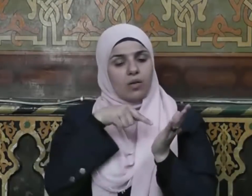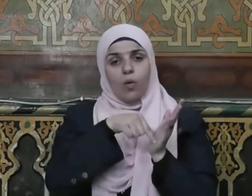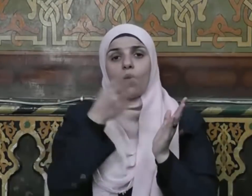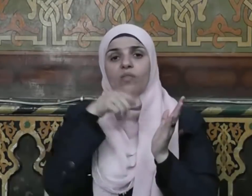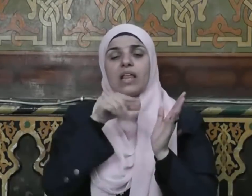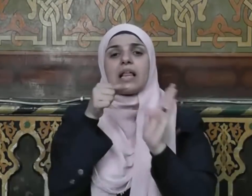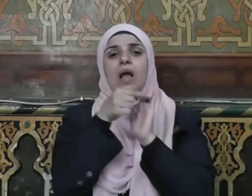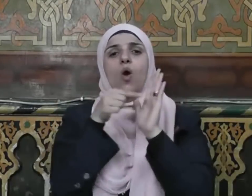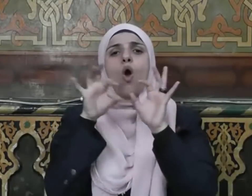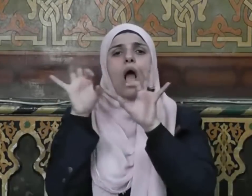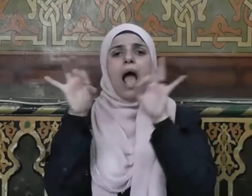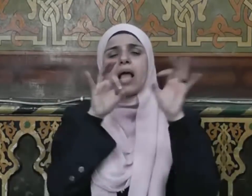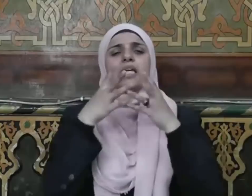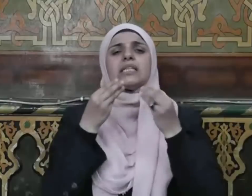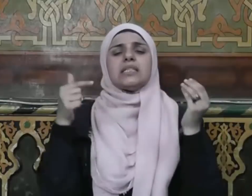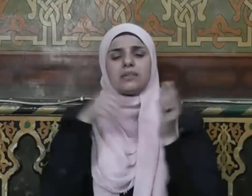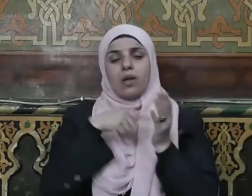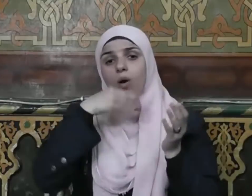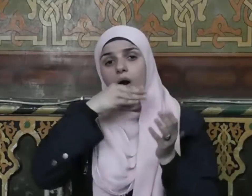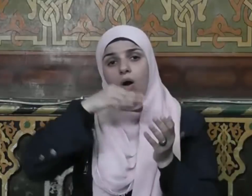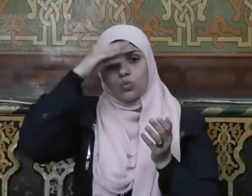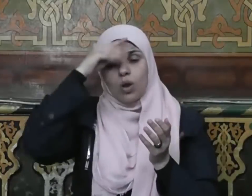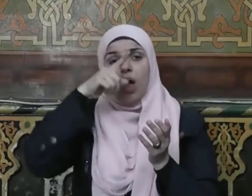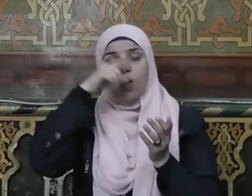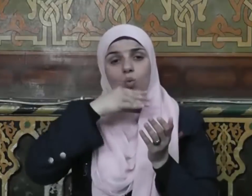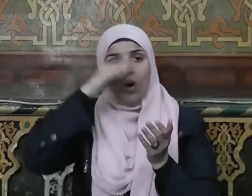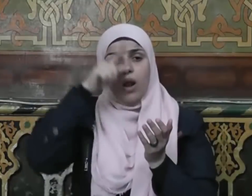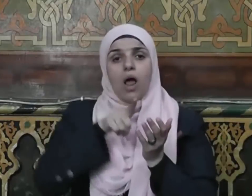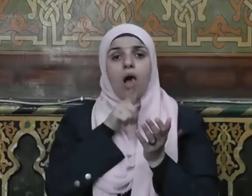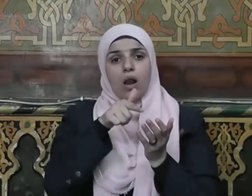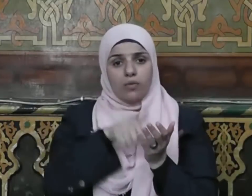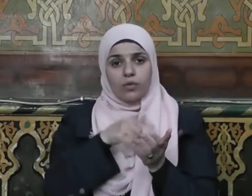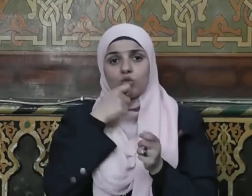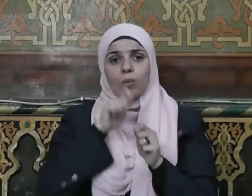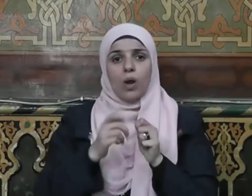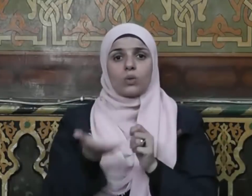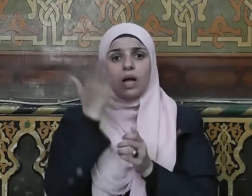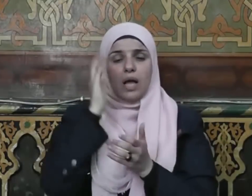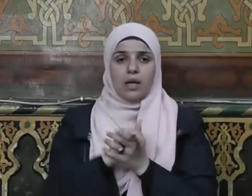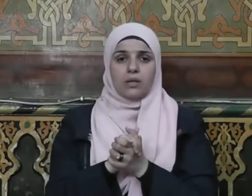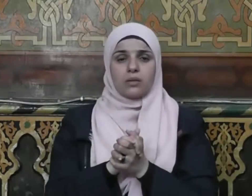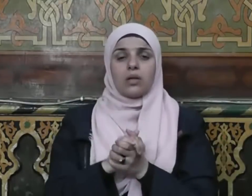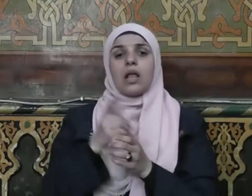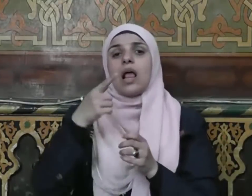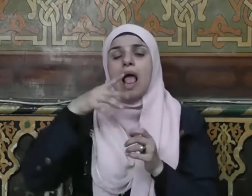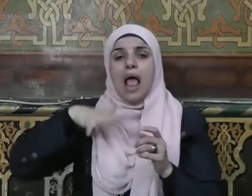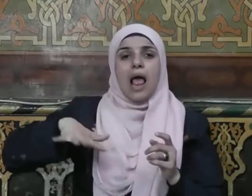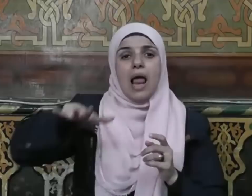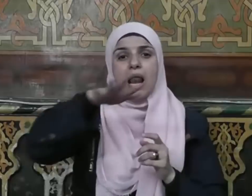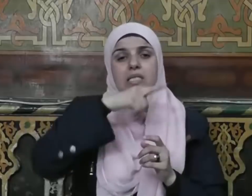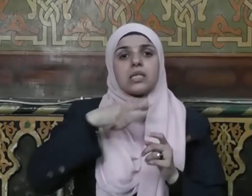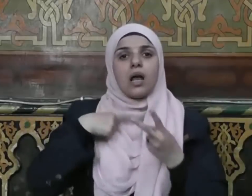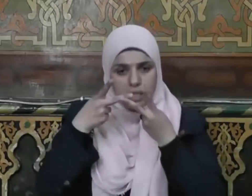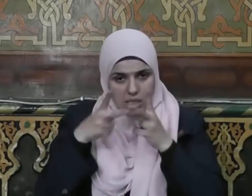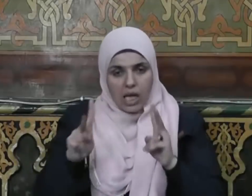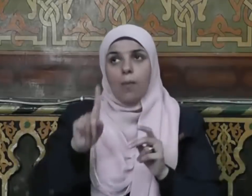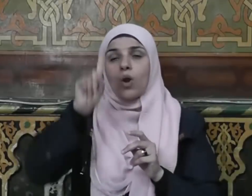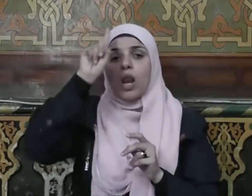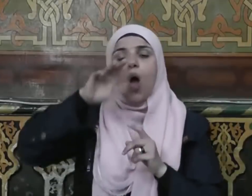كتابه الجليل منها قوله سبحانه الذين استجابوا لله والرسول